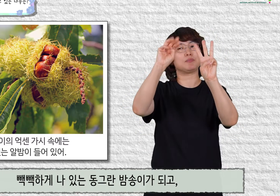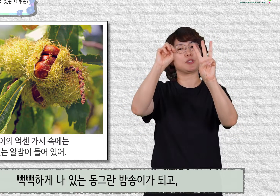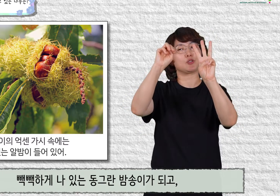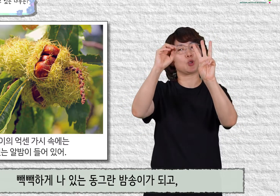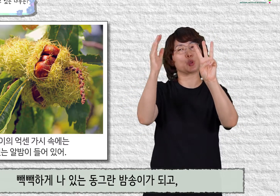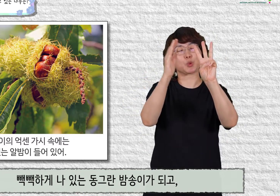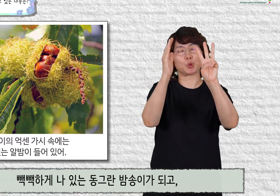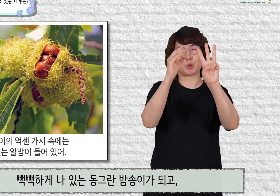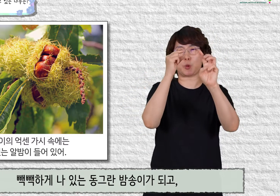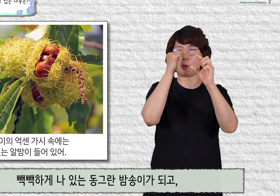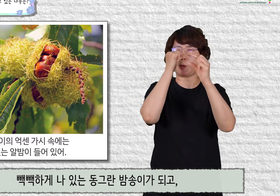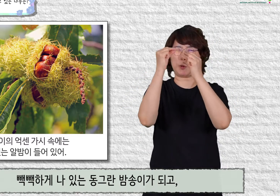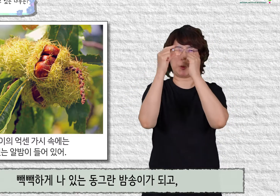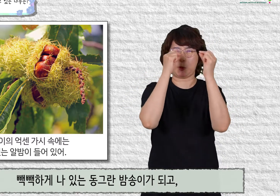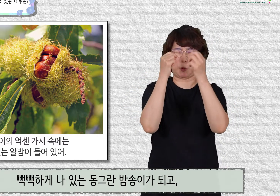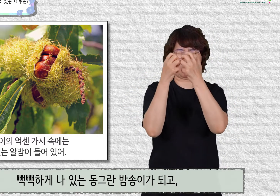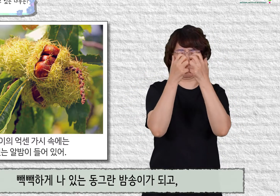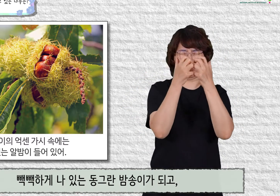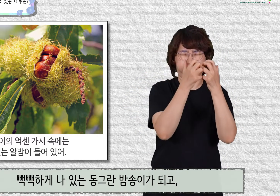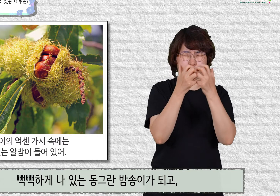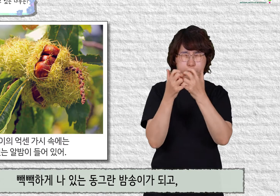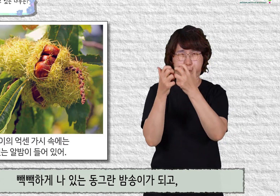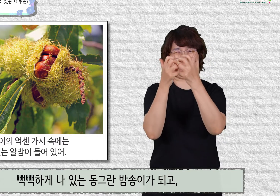동그란 밤송이가 되고,